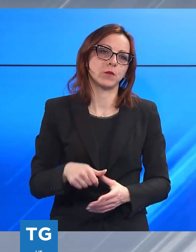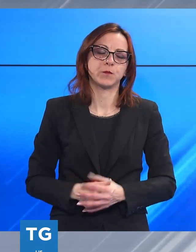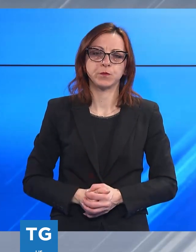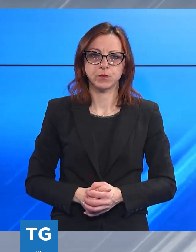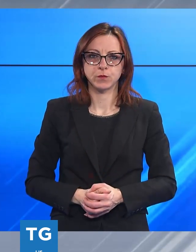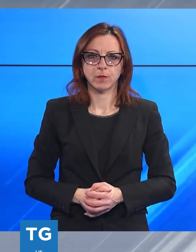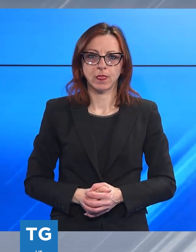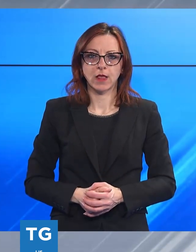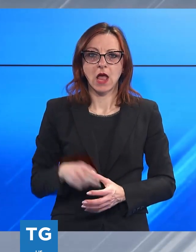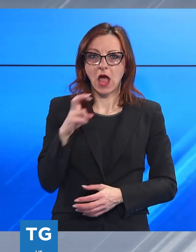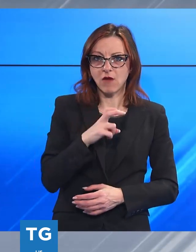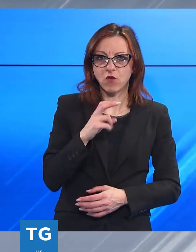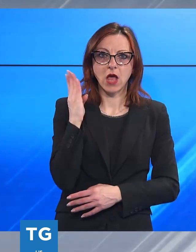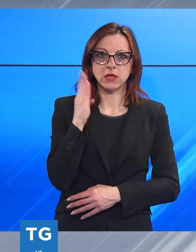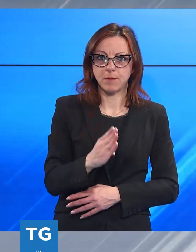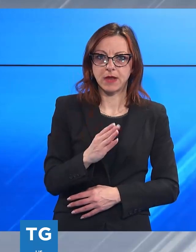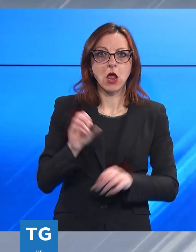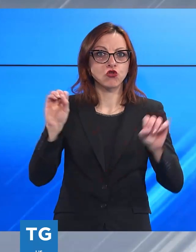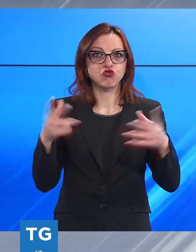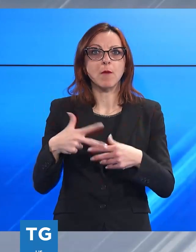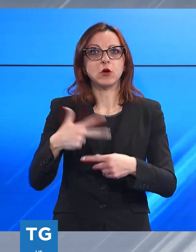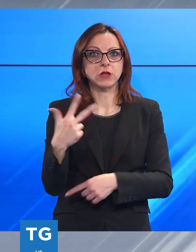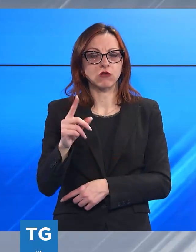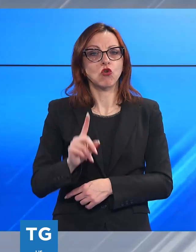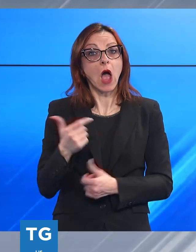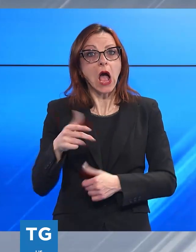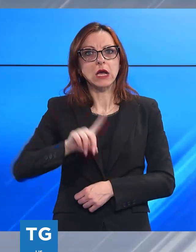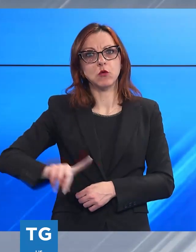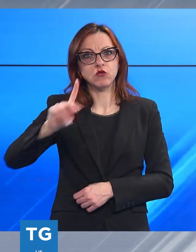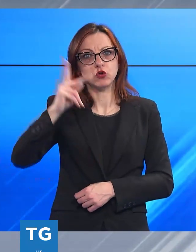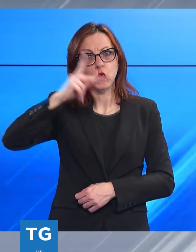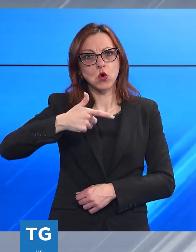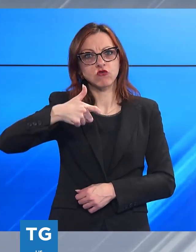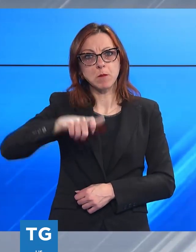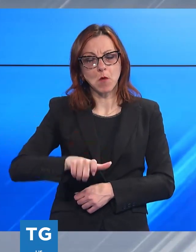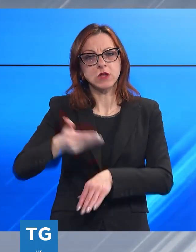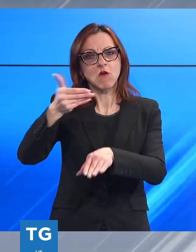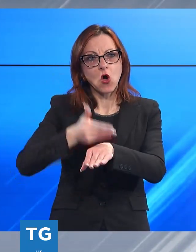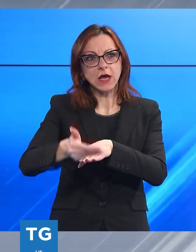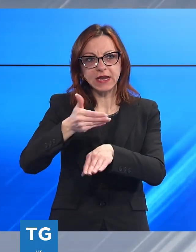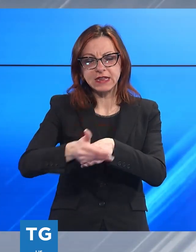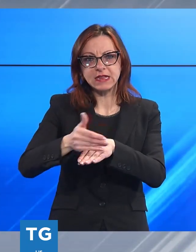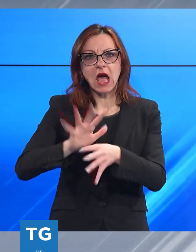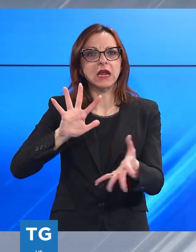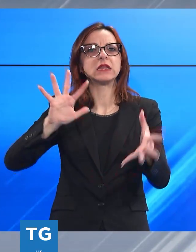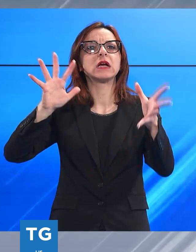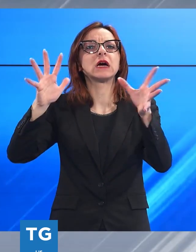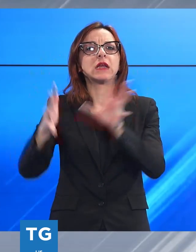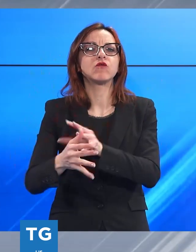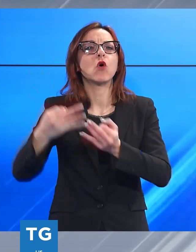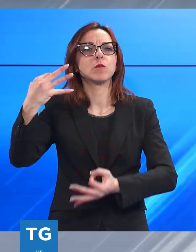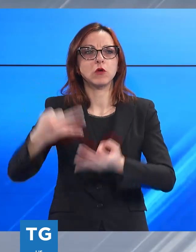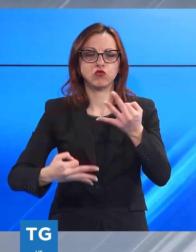Avvocati penalisti in sciopero per tre giorni anche in provincia di Lucca contro i ritardi nel varo delle riforme sulla giustizia